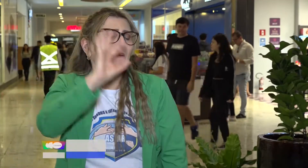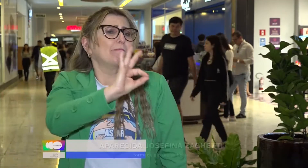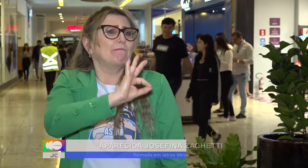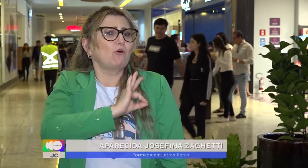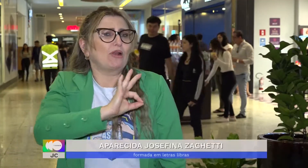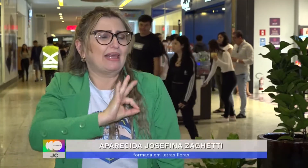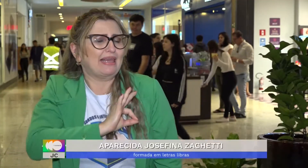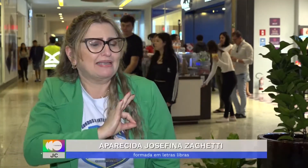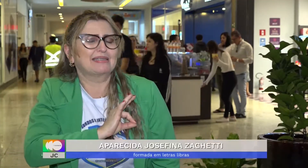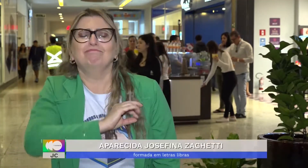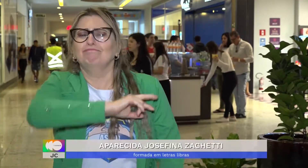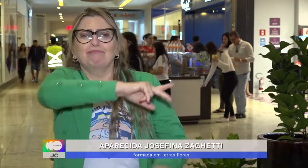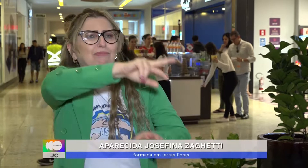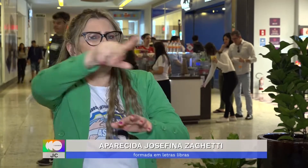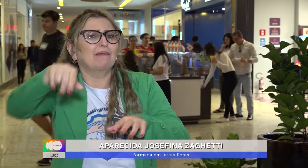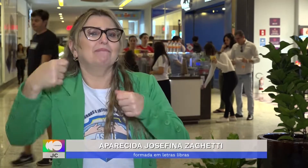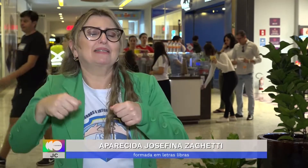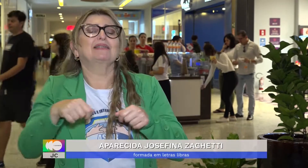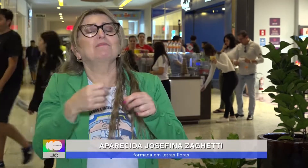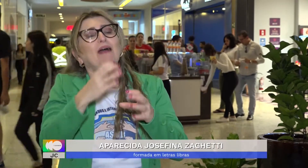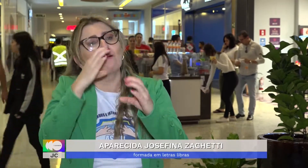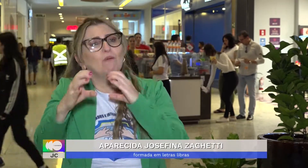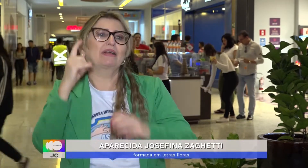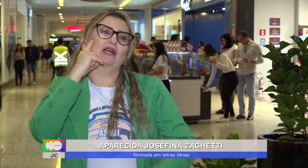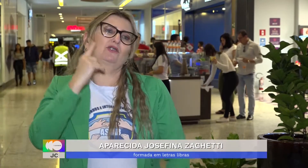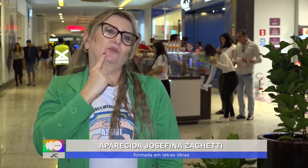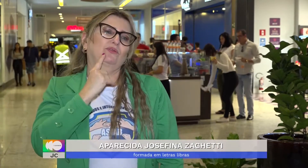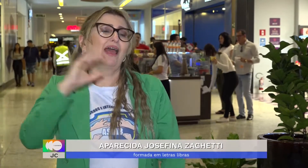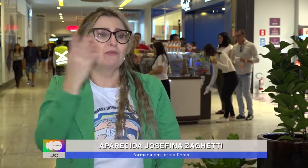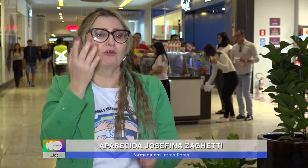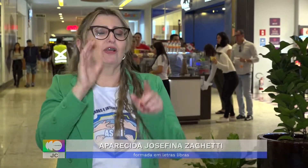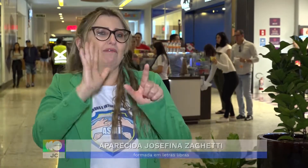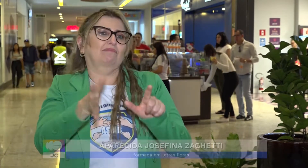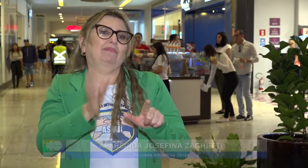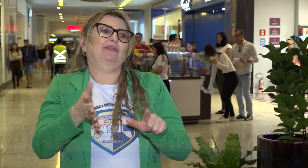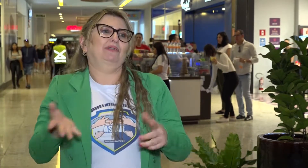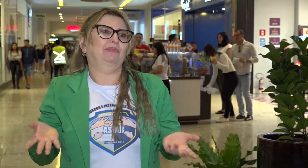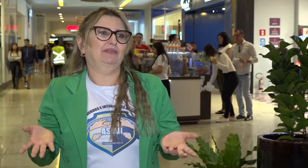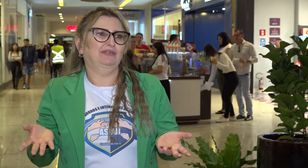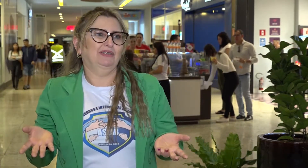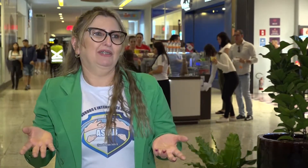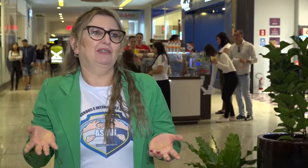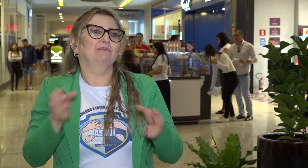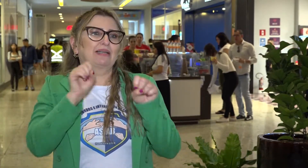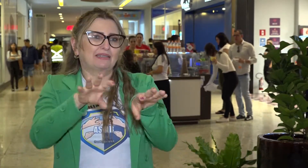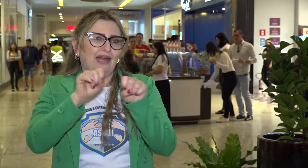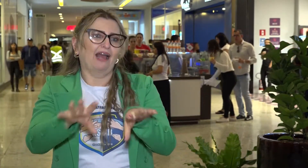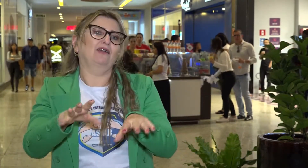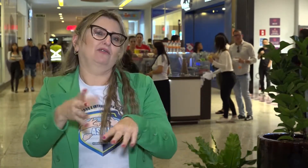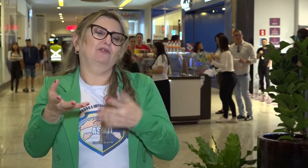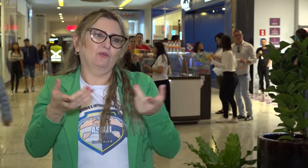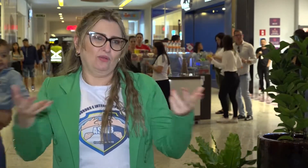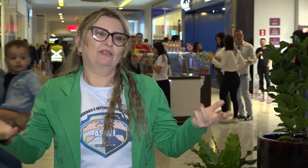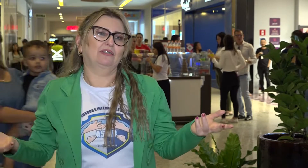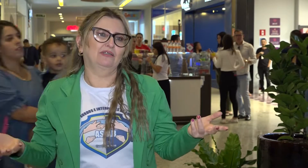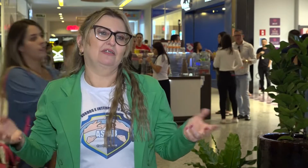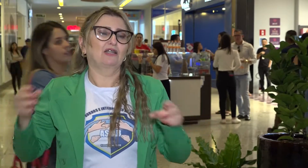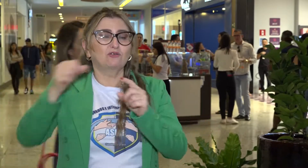Libras, no bombeiro. É muito importante ensinar Libras para a sociedade toda, em todo o